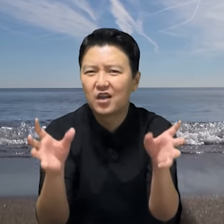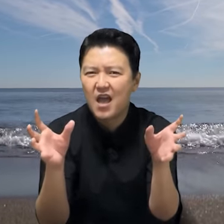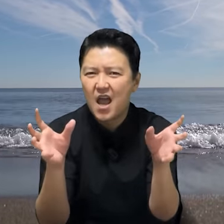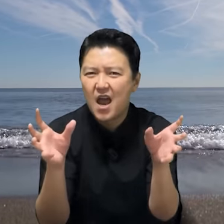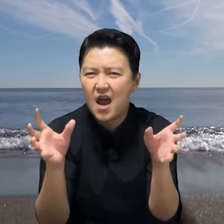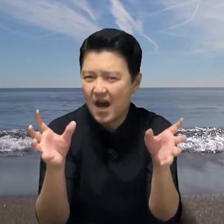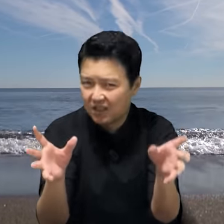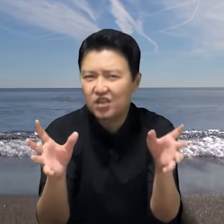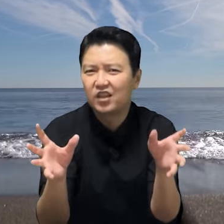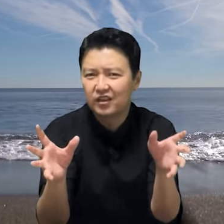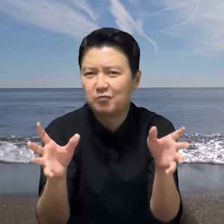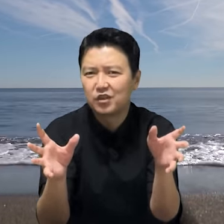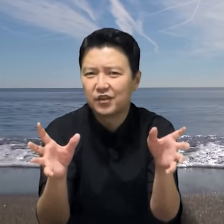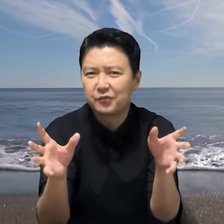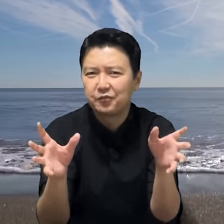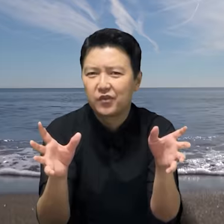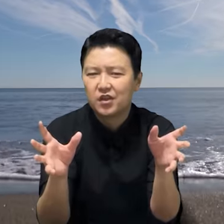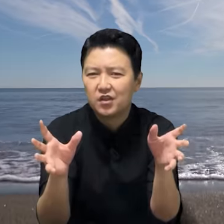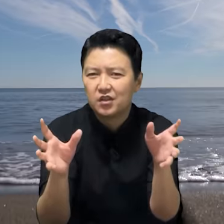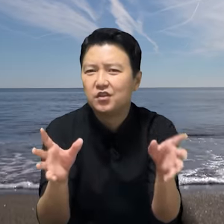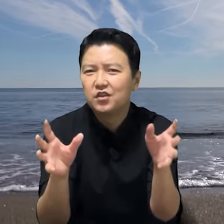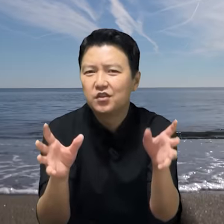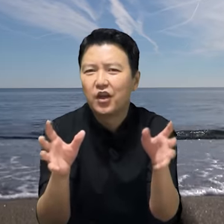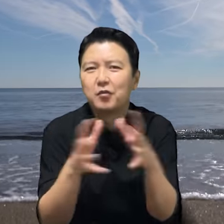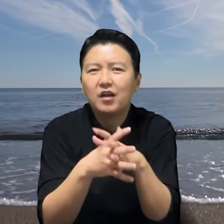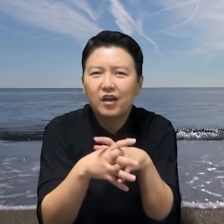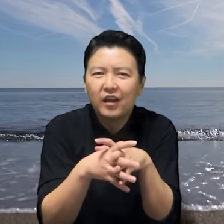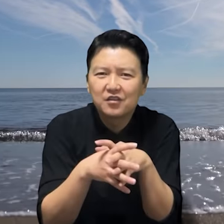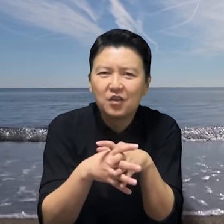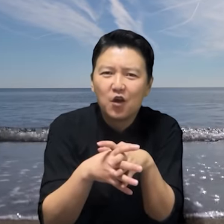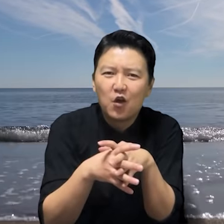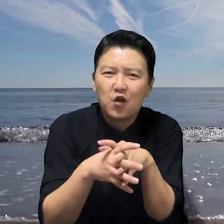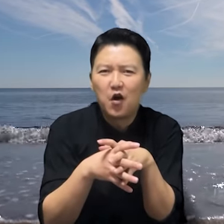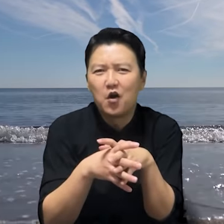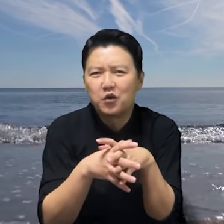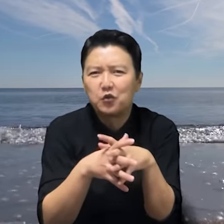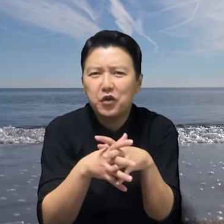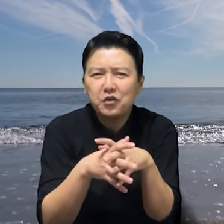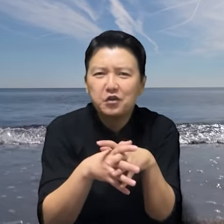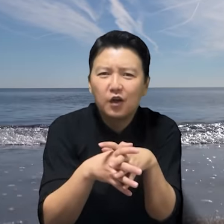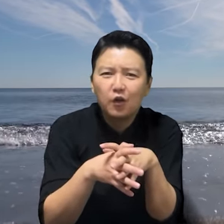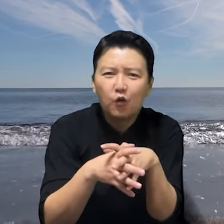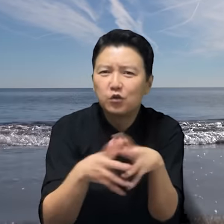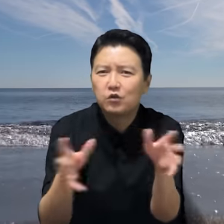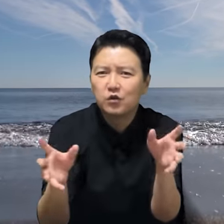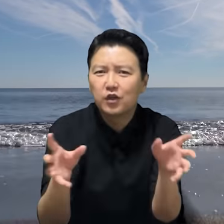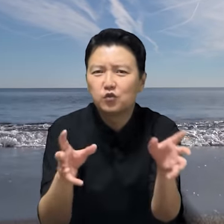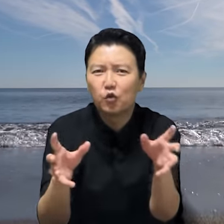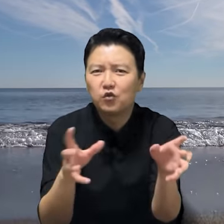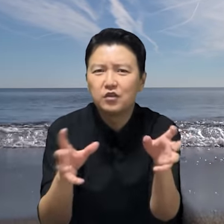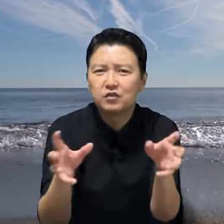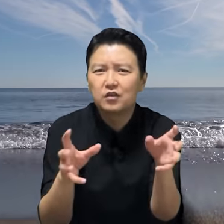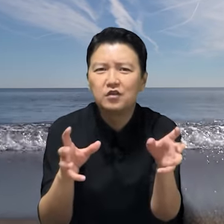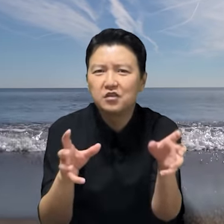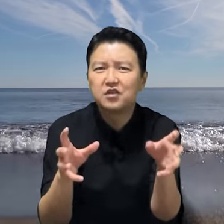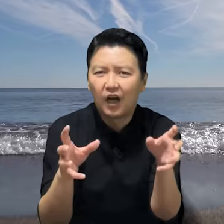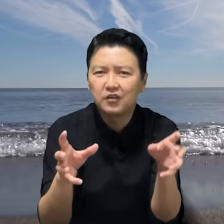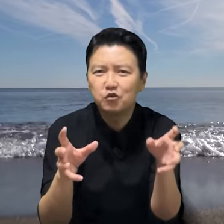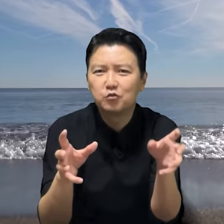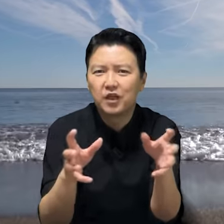아찔했답니다. 그들은 해벌레 해서 야 이거 웬일이냐? 오늘 그냥 좋은 일이 그냥 끊이지 않는구만!